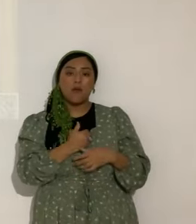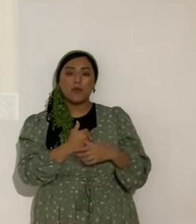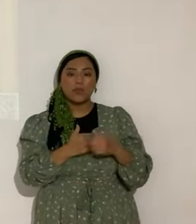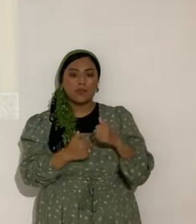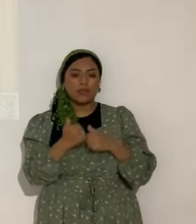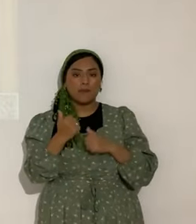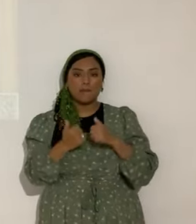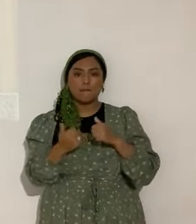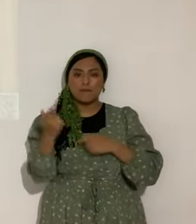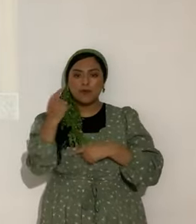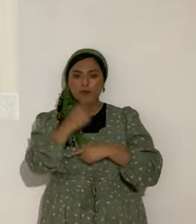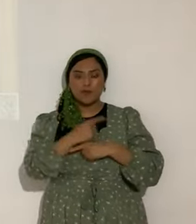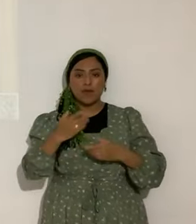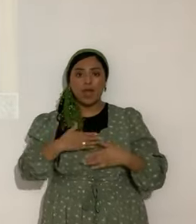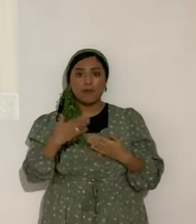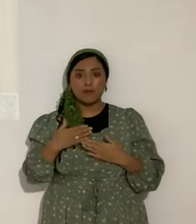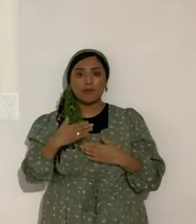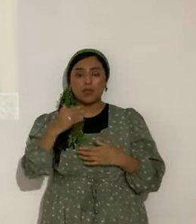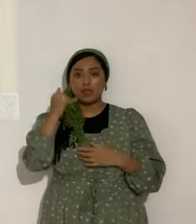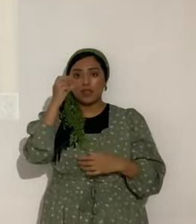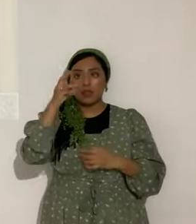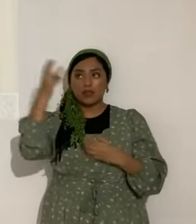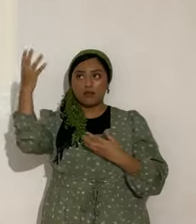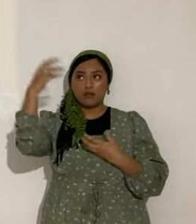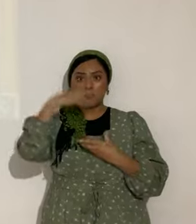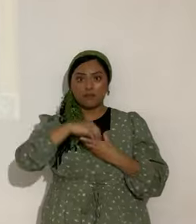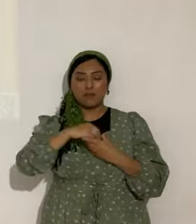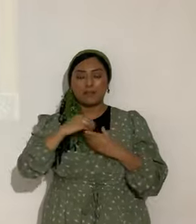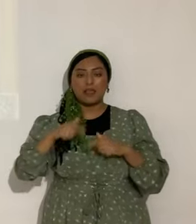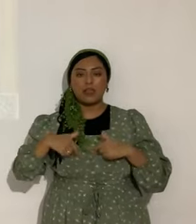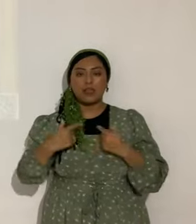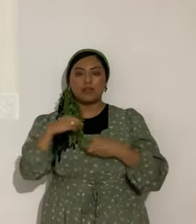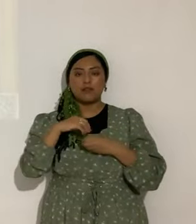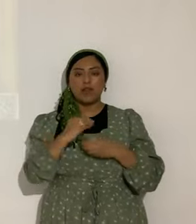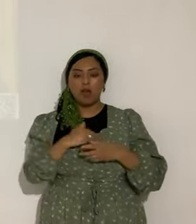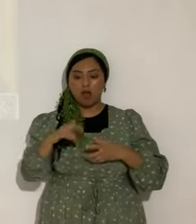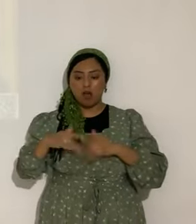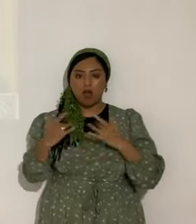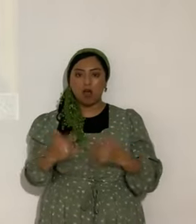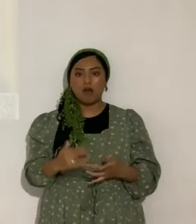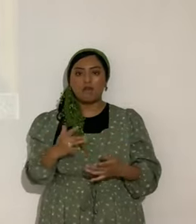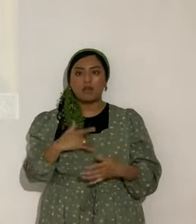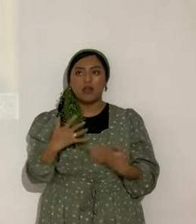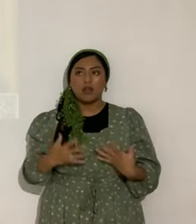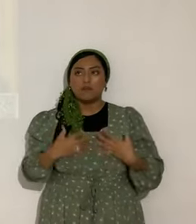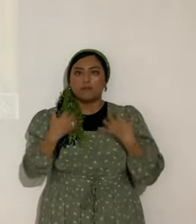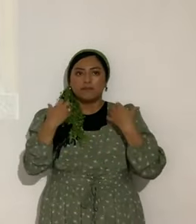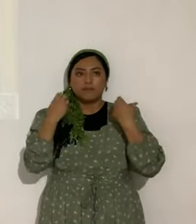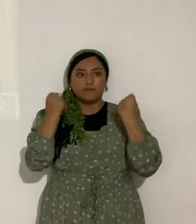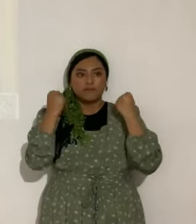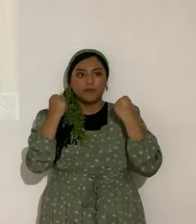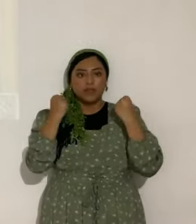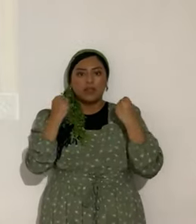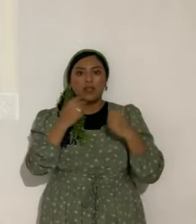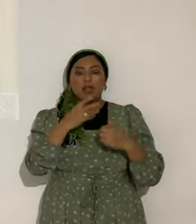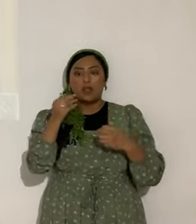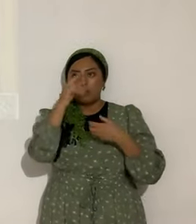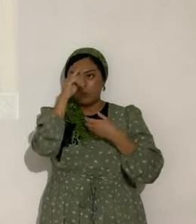vida es cuando ya se vino a morar en nuestro corazón. Nosotros sentimos ese suspirar con nuestro Creador. Y confiamos en Él.